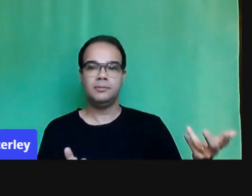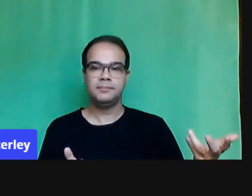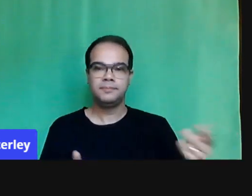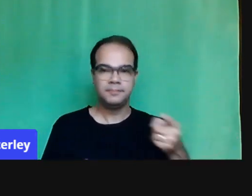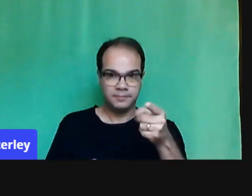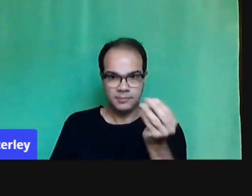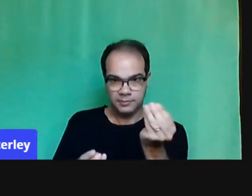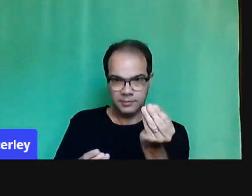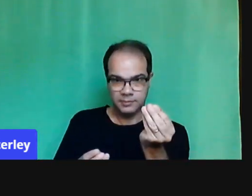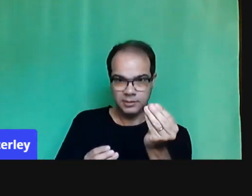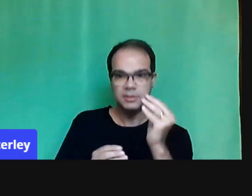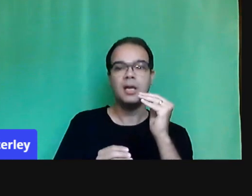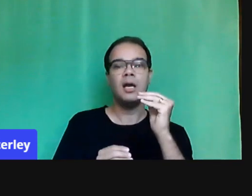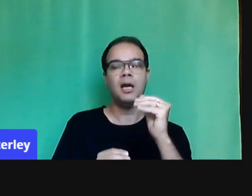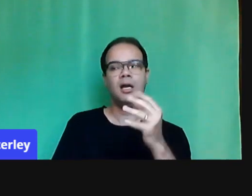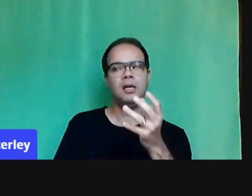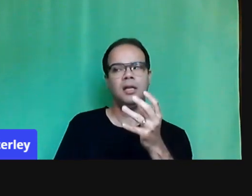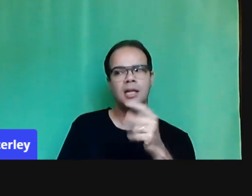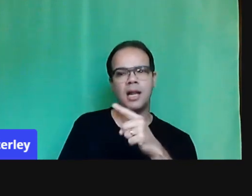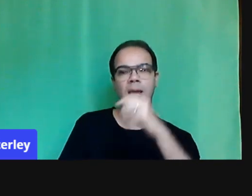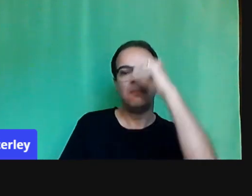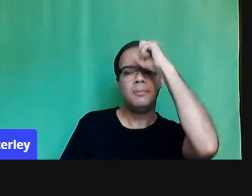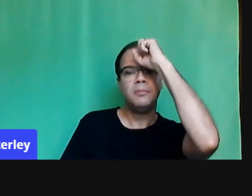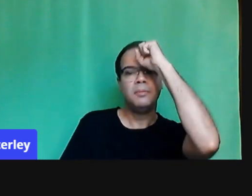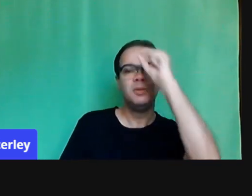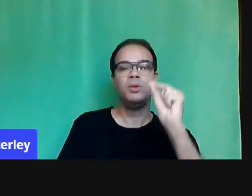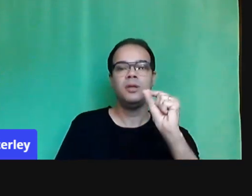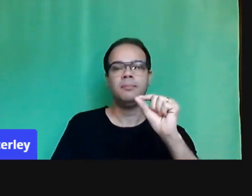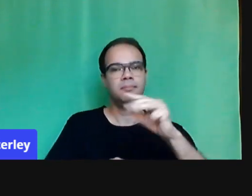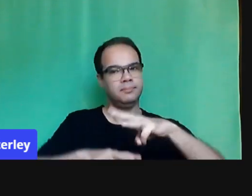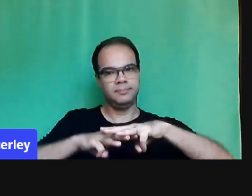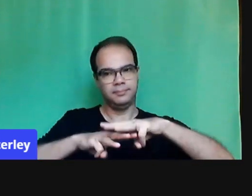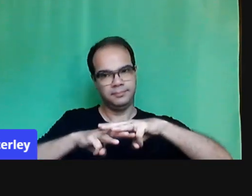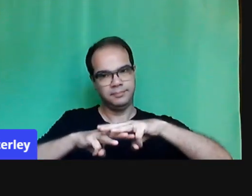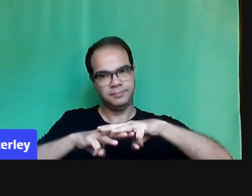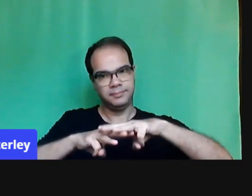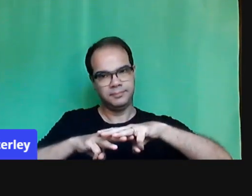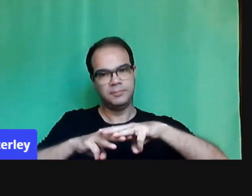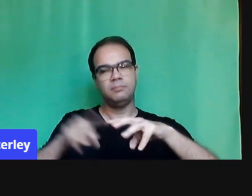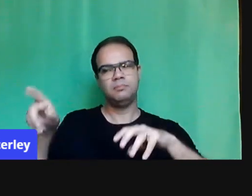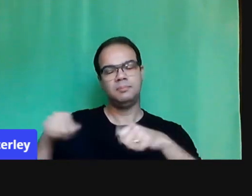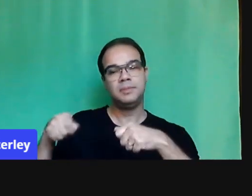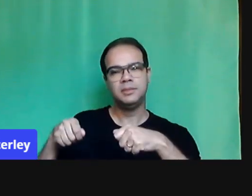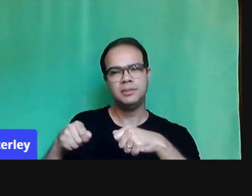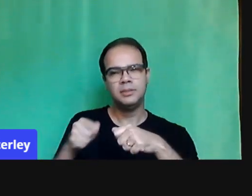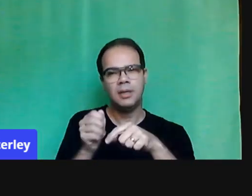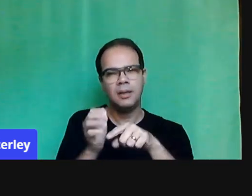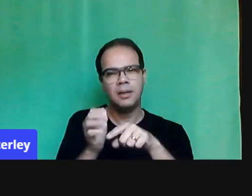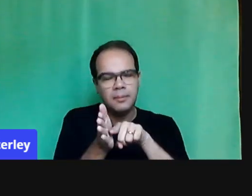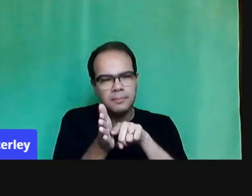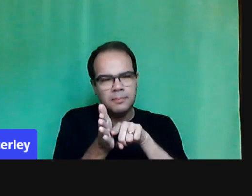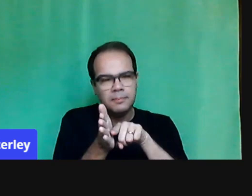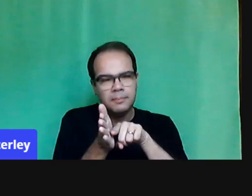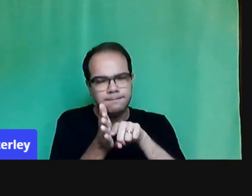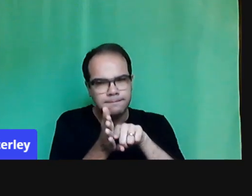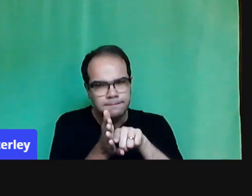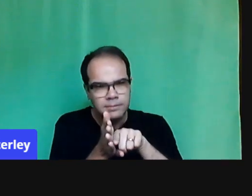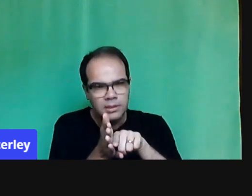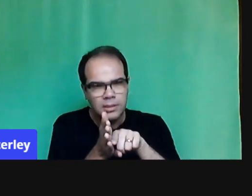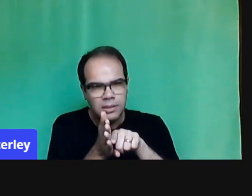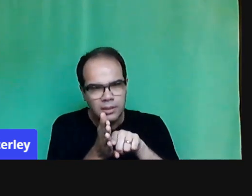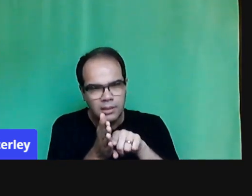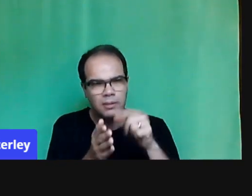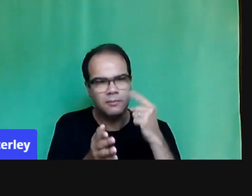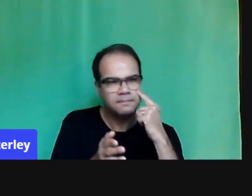desenvolva o pensamento matemático. E o que significa isso? Ele tem que ser capaz marginalizar, estabelecer relações e